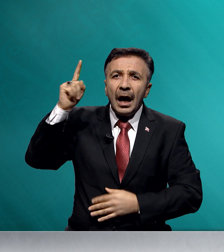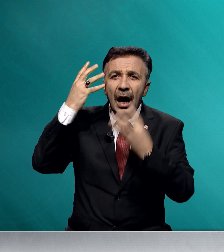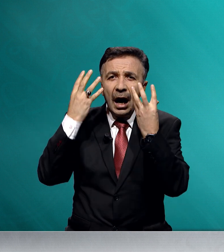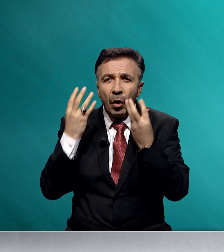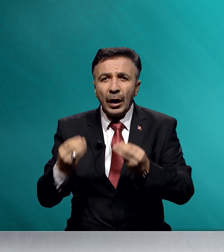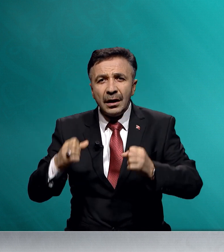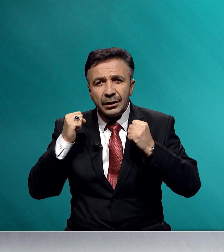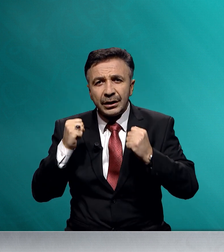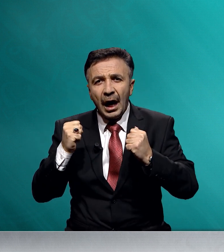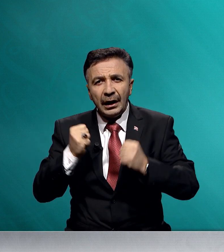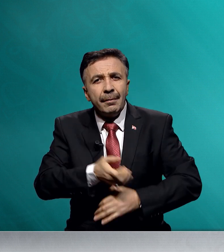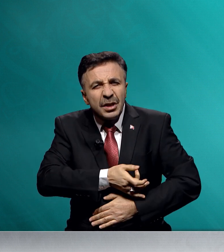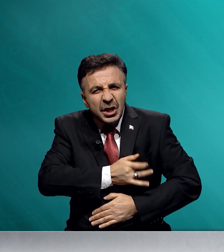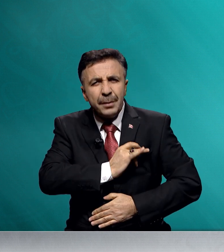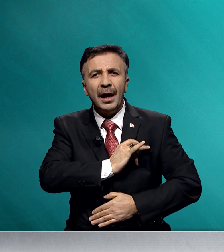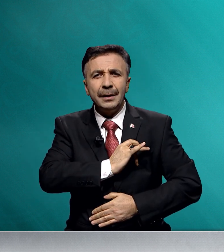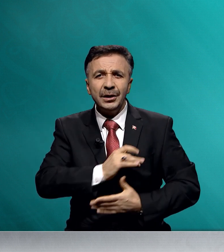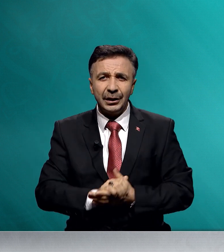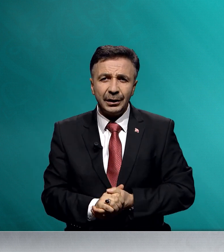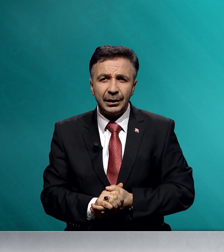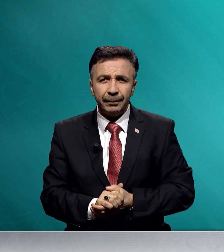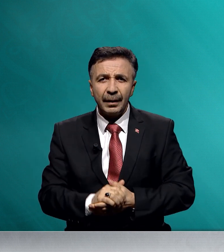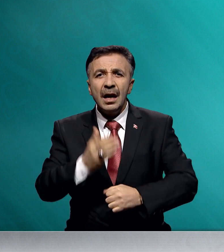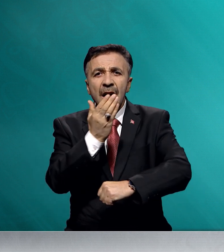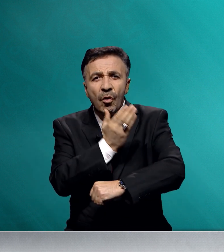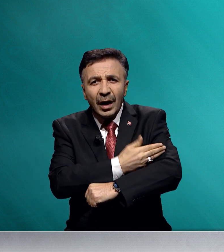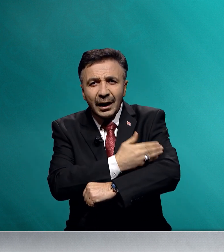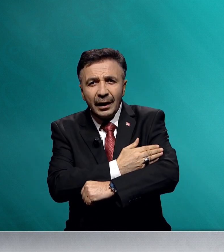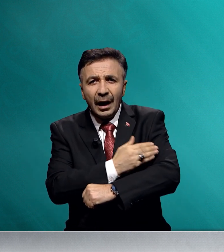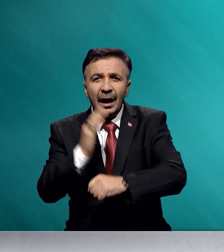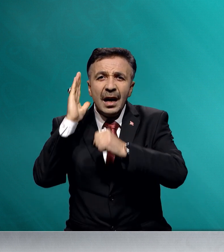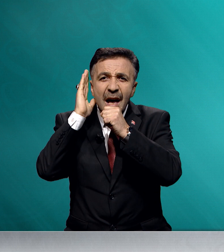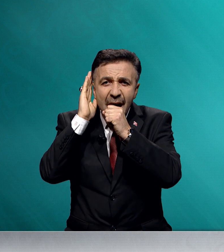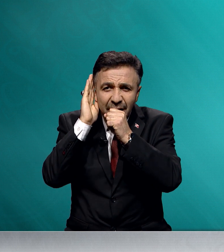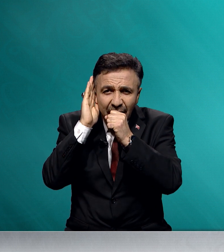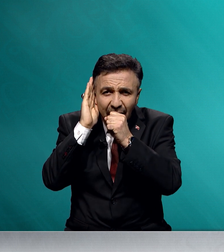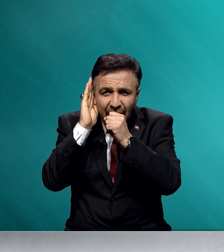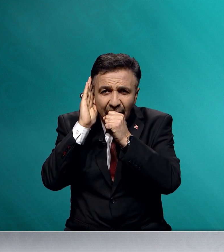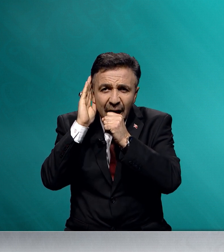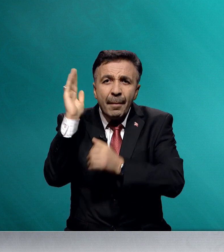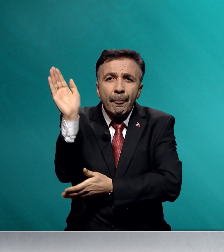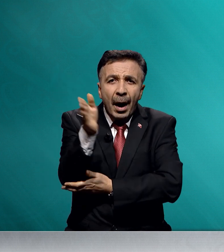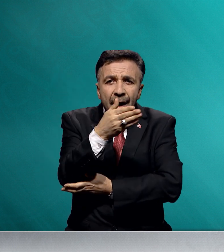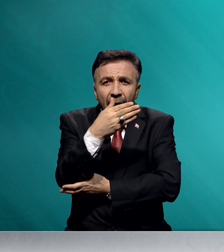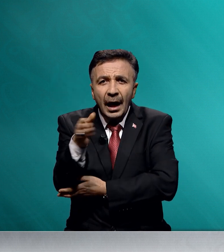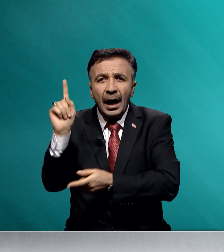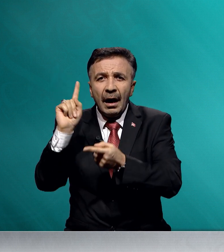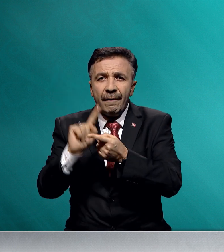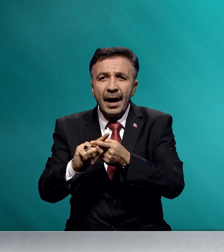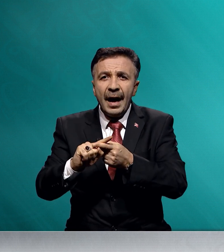'a olan sağlam imanımızdır. Vatana, ezana, bayrağa ve